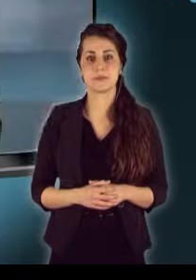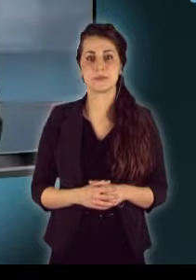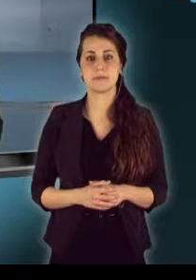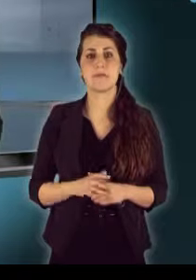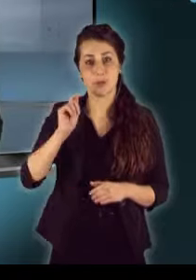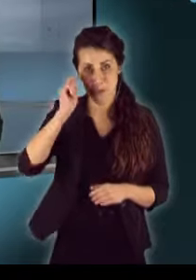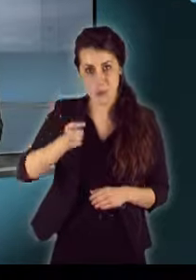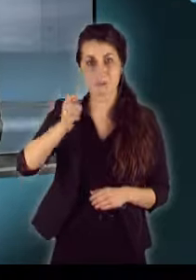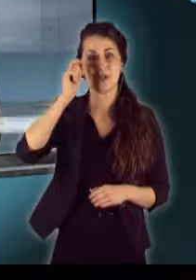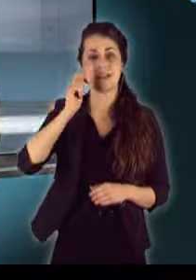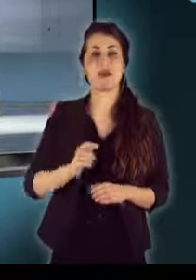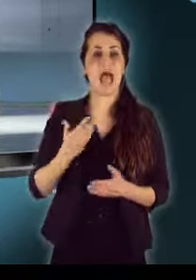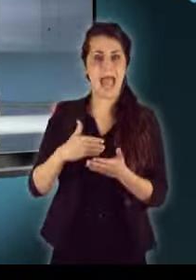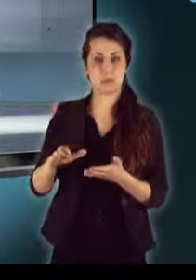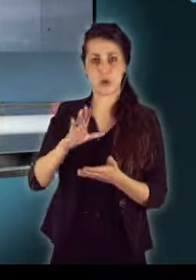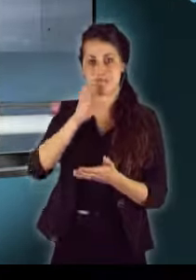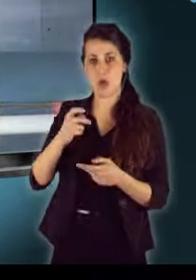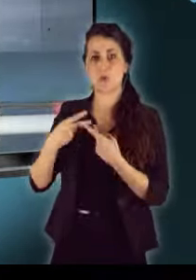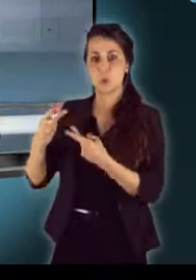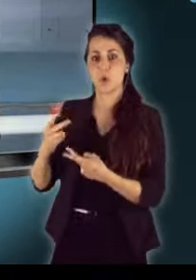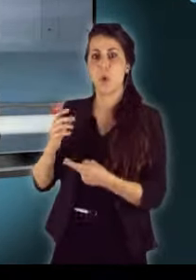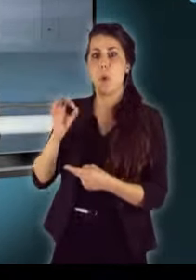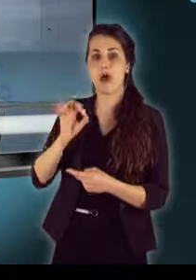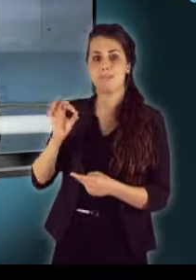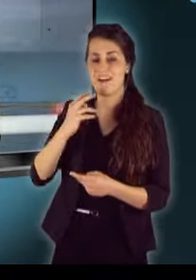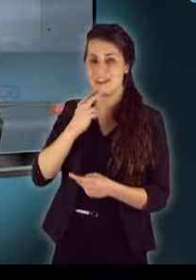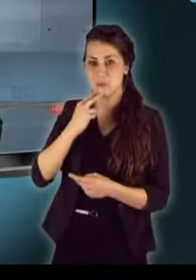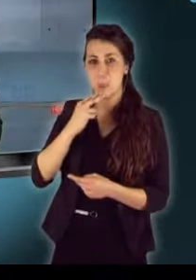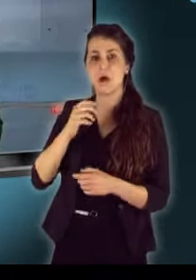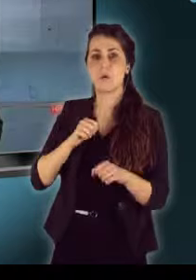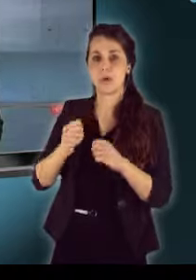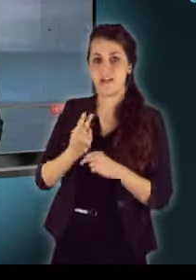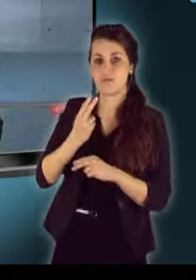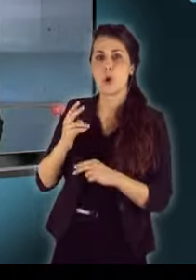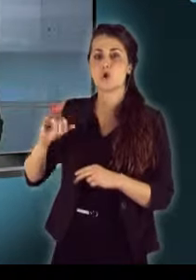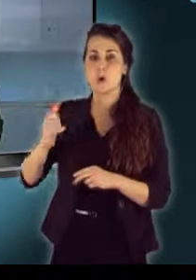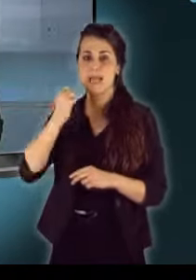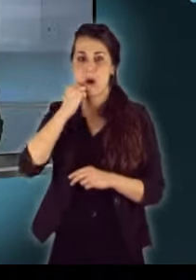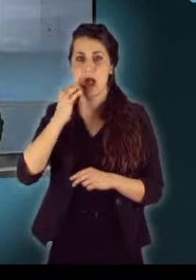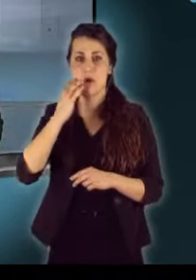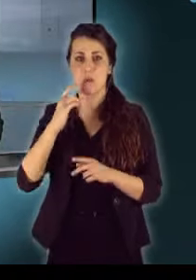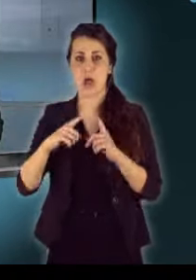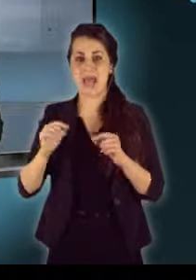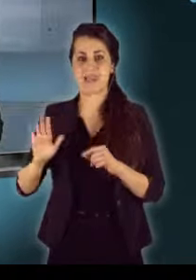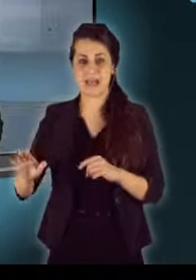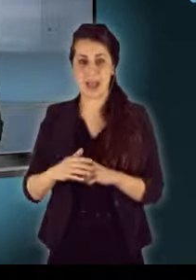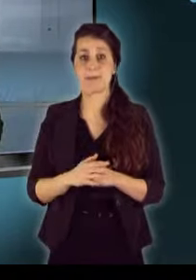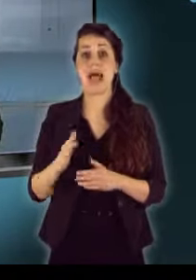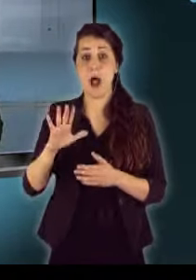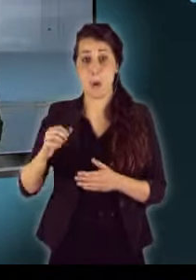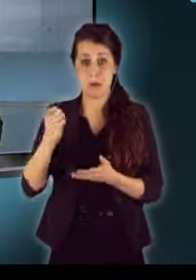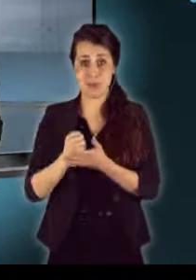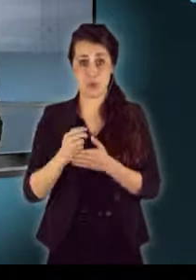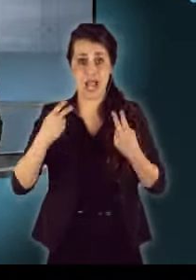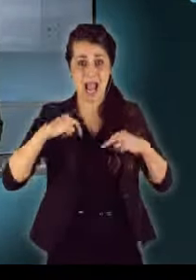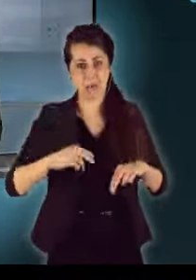Jó napot kívánok! Elutasító választ küldött Orbán Viktor kormányfő, Zsózé Manuel bárózó levelére. Az Európai Bizottság